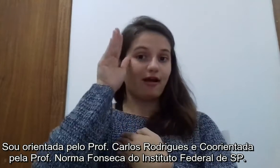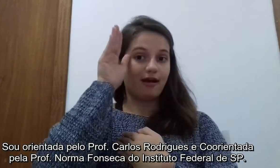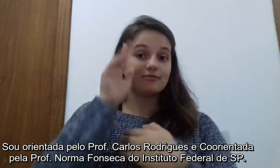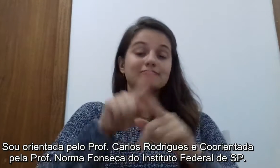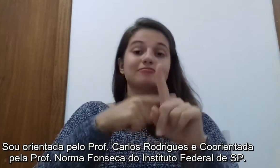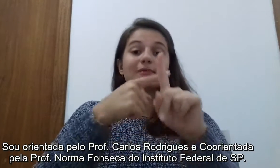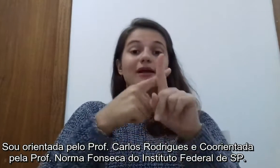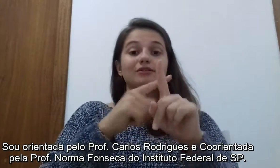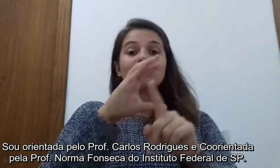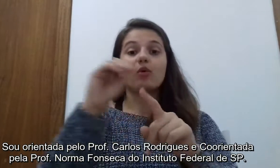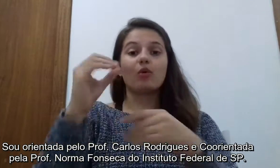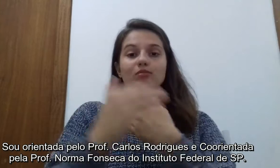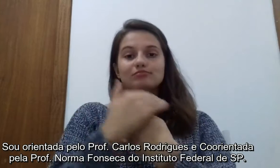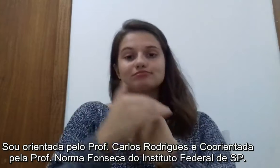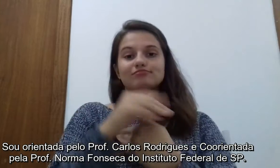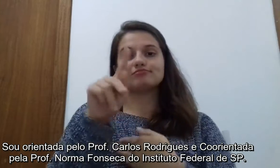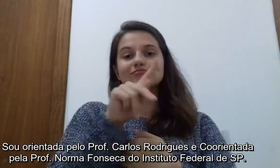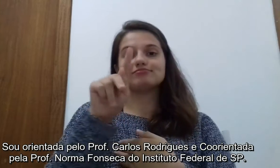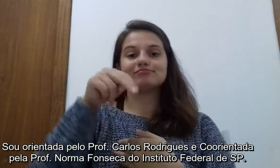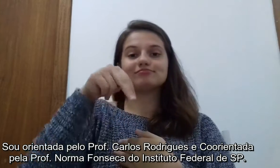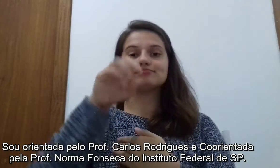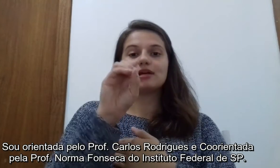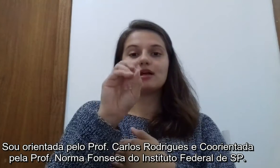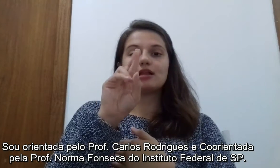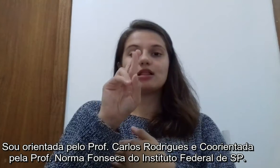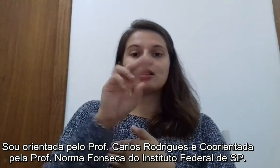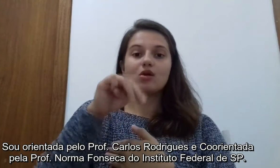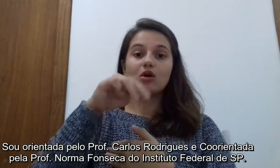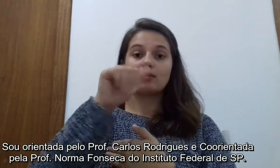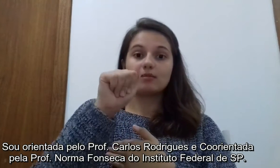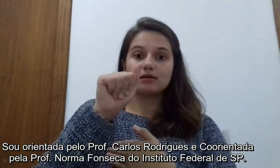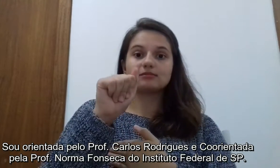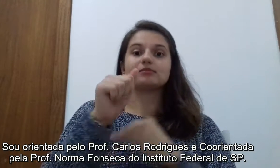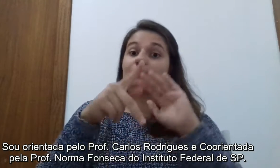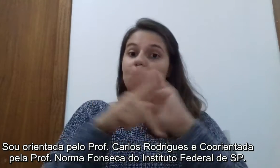co-orientada pela professora Norma Fonseca, do Instituto Federal de São Paulo.